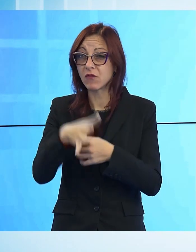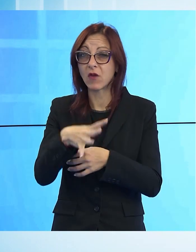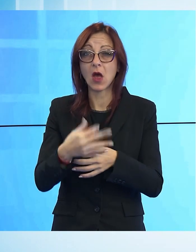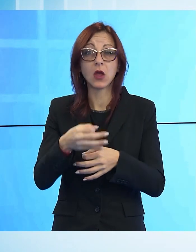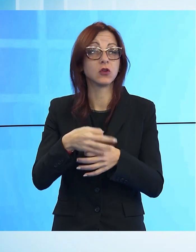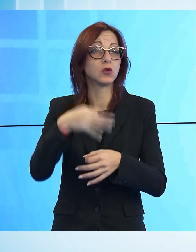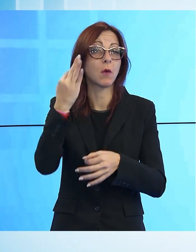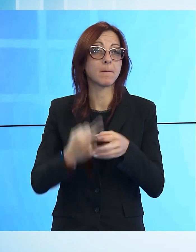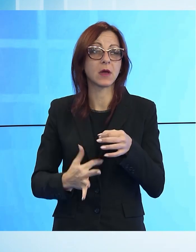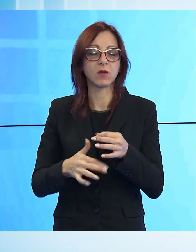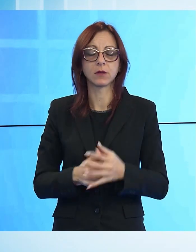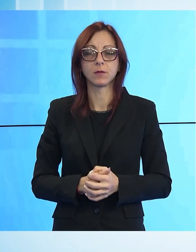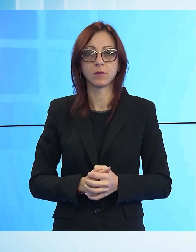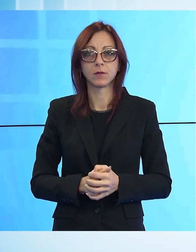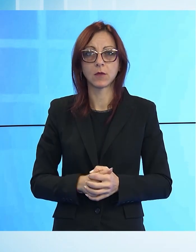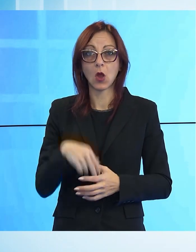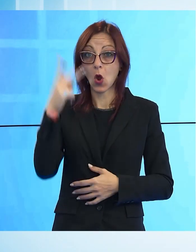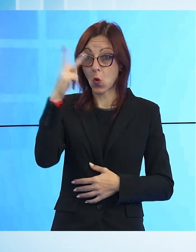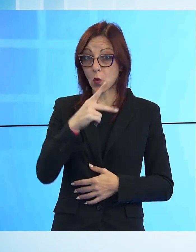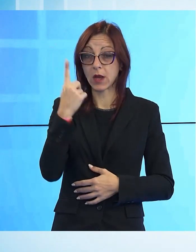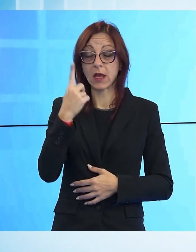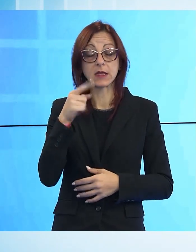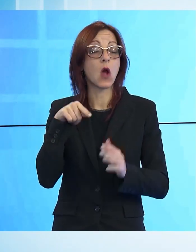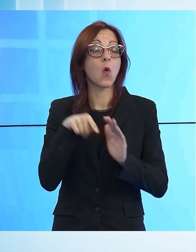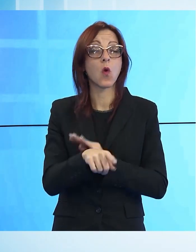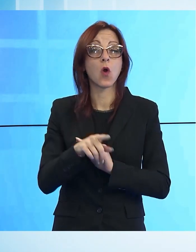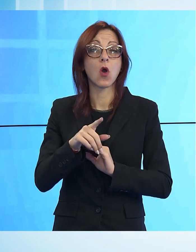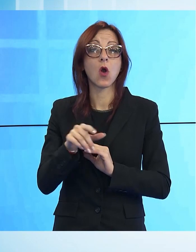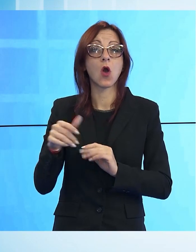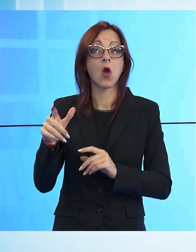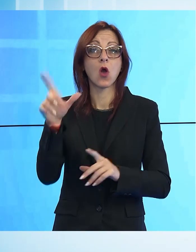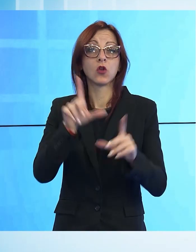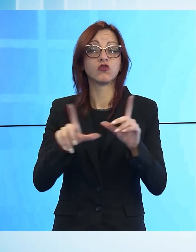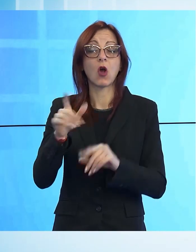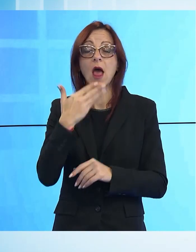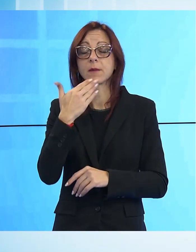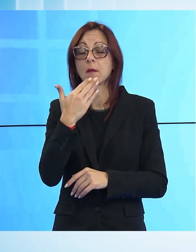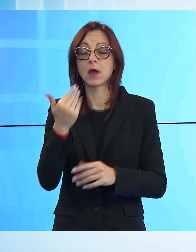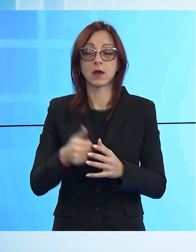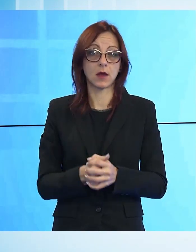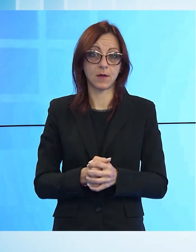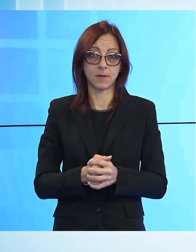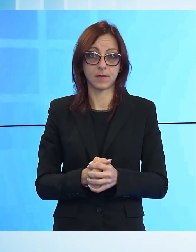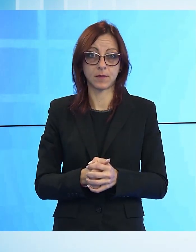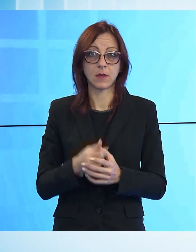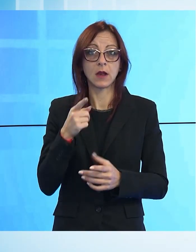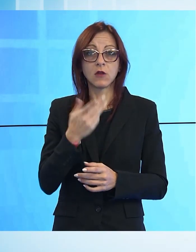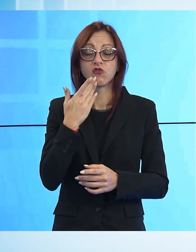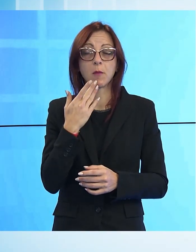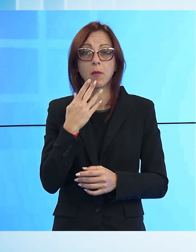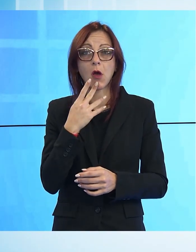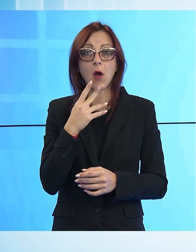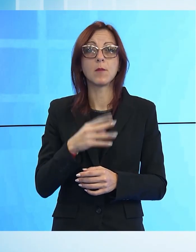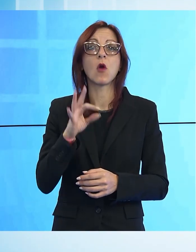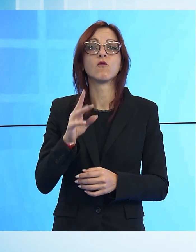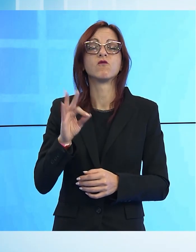Alla Lucchese manca un rigore solare, nella sconfitta con la Leggiana i rossoneri devono recriminare per un netto fallo di mano nell'area